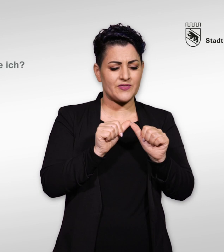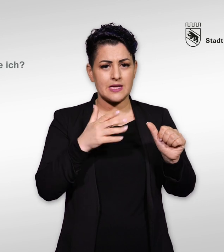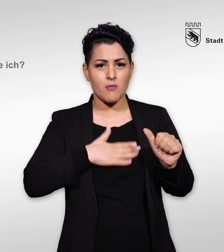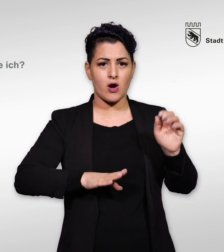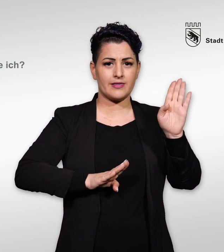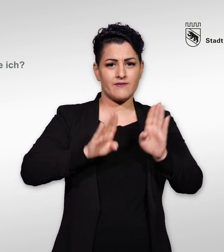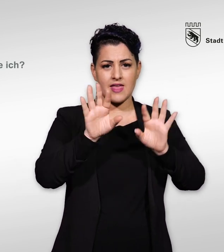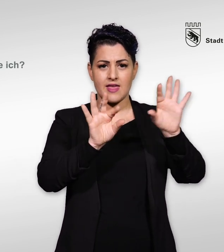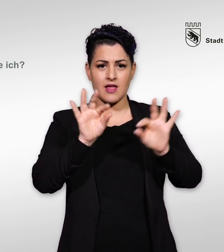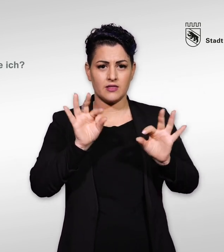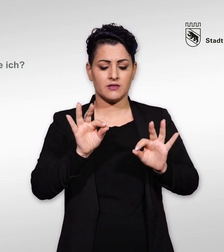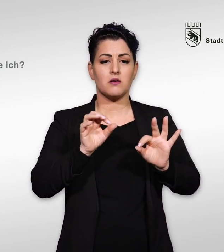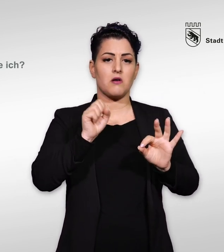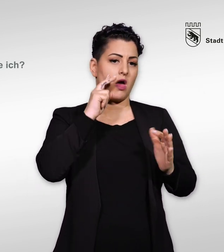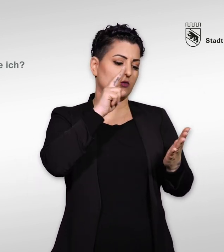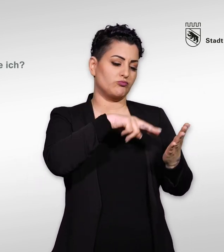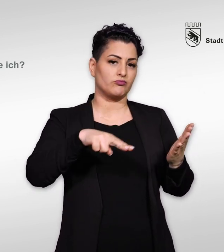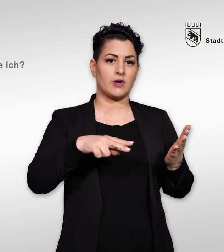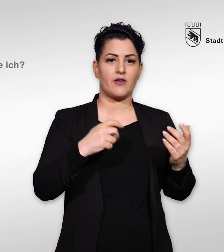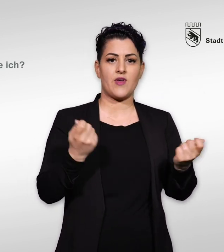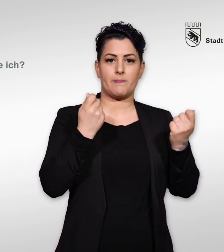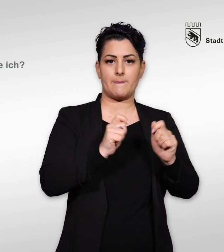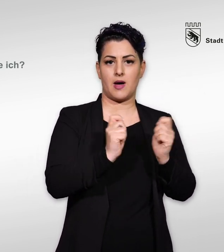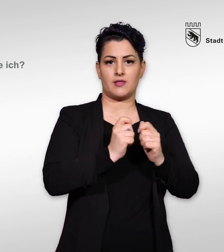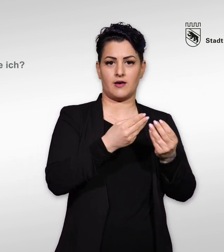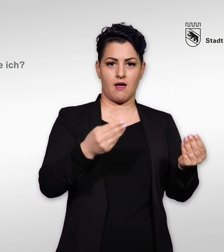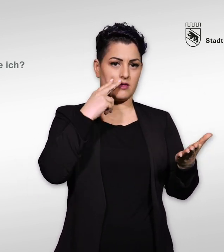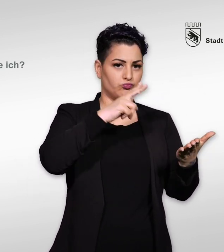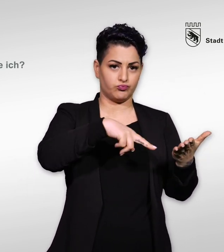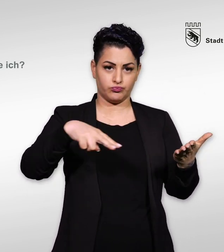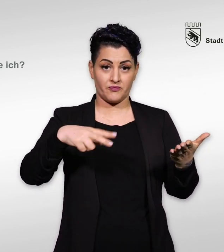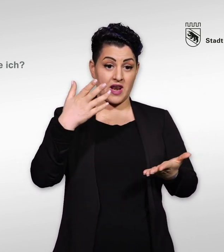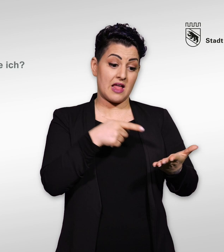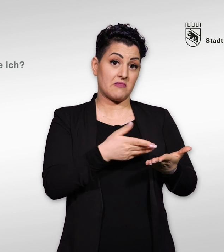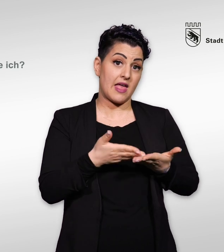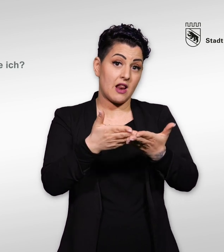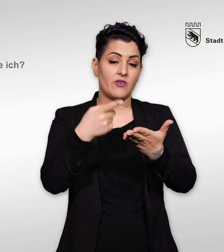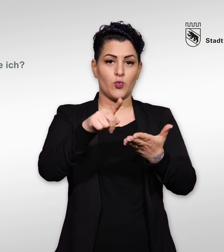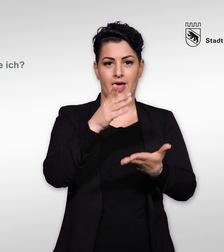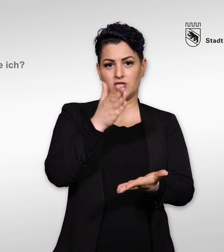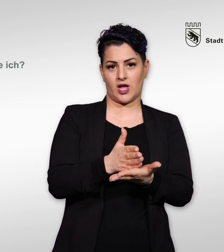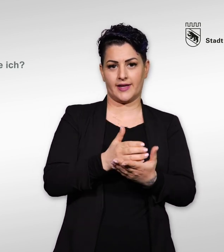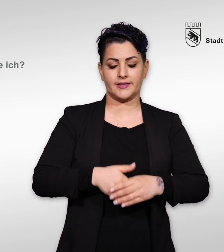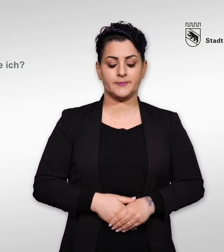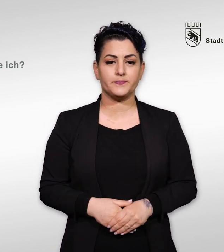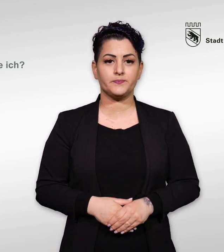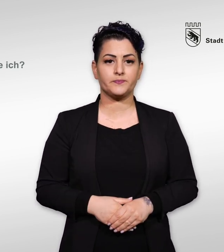Sie noch nicht wissen, wen Sie wählen möchten, können Sie das Werbematerial lesen. Vielleicht hilft Ihnen dieses bei Ihrer Entscheidung.